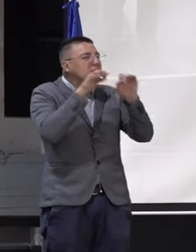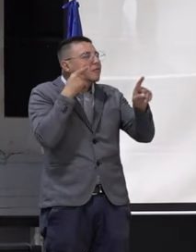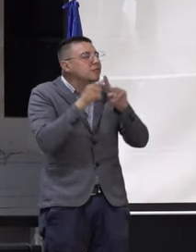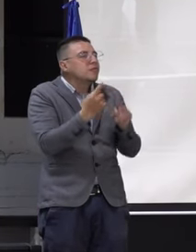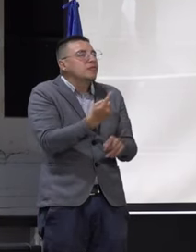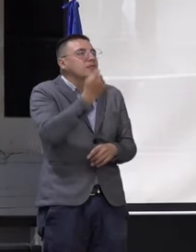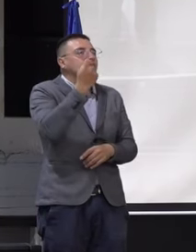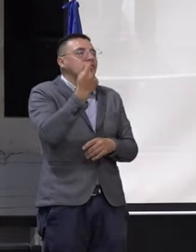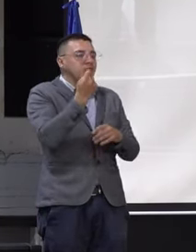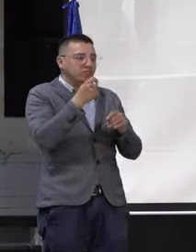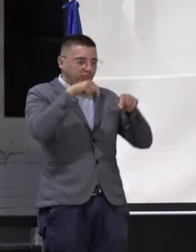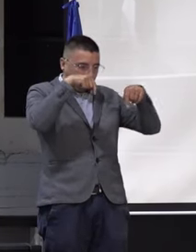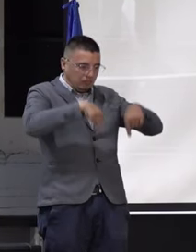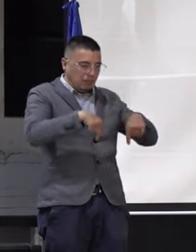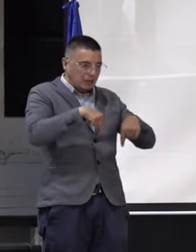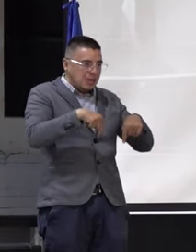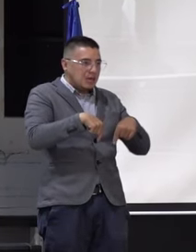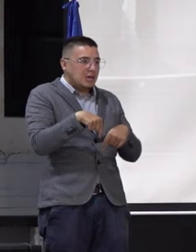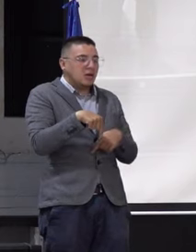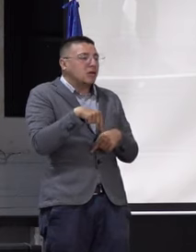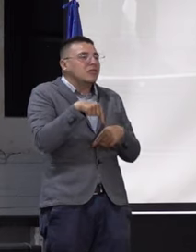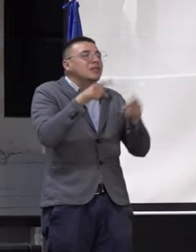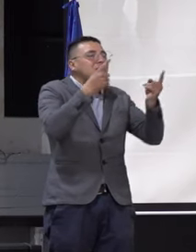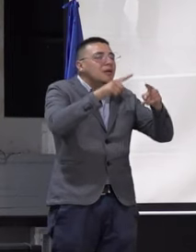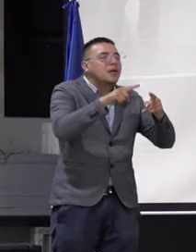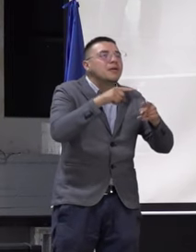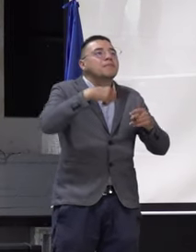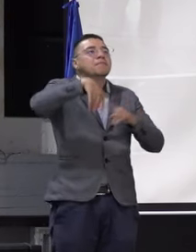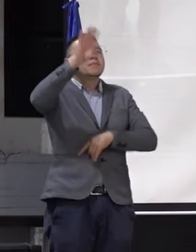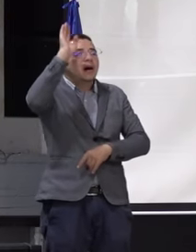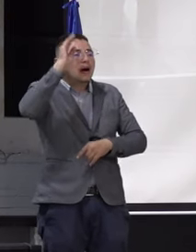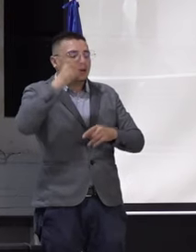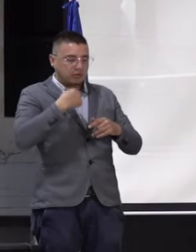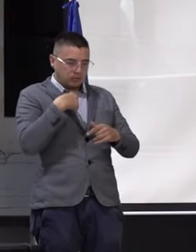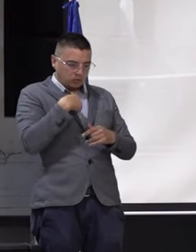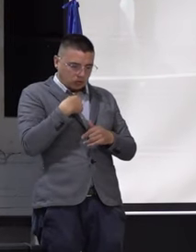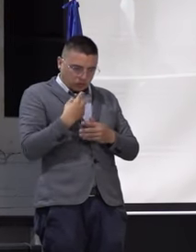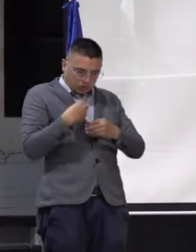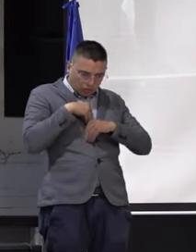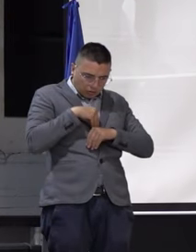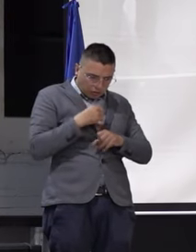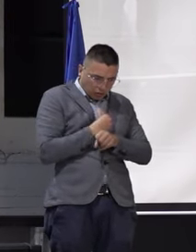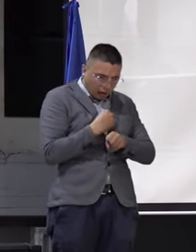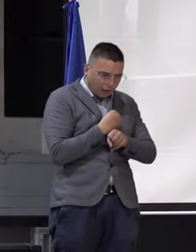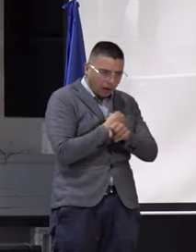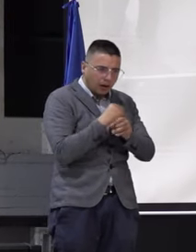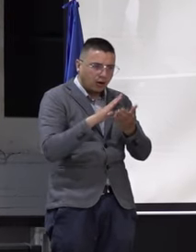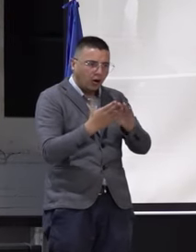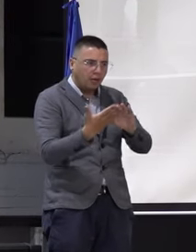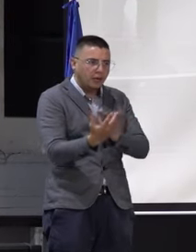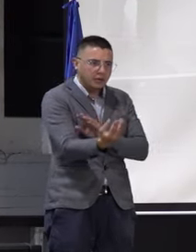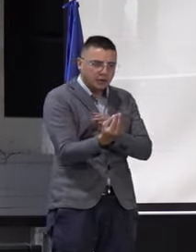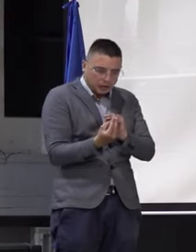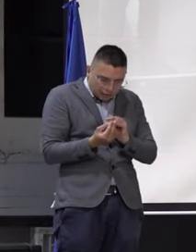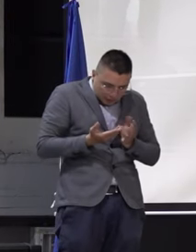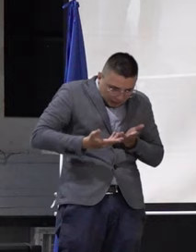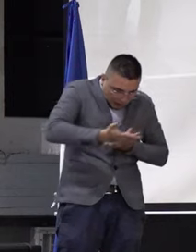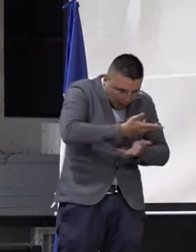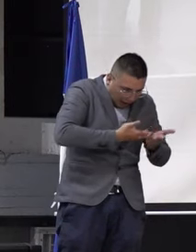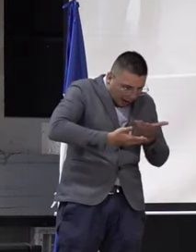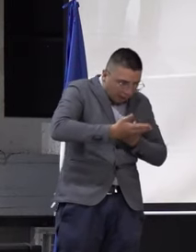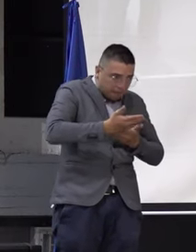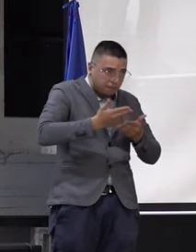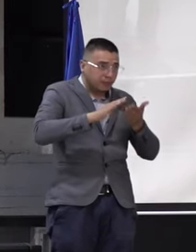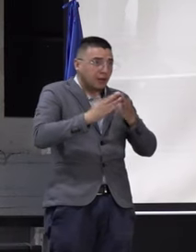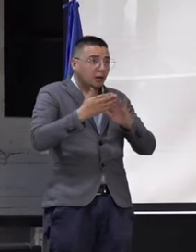acá adentro, sino la proyección que nosotros hacemos con la comunidad, y no solamente con la comunidad